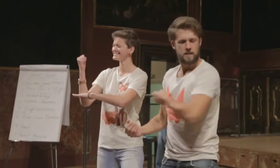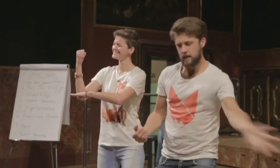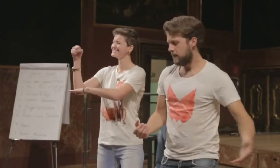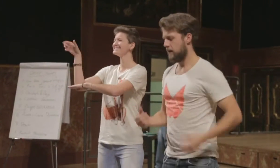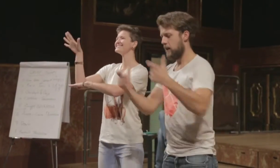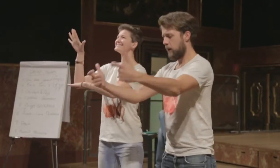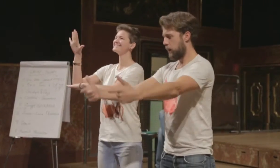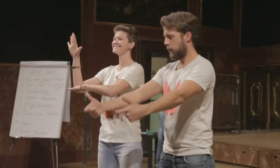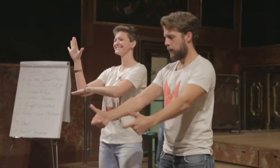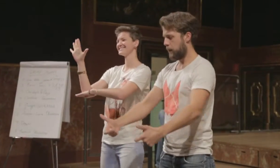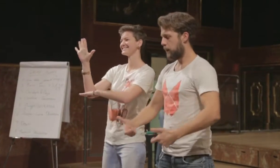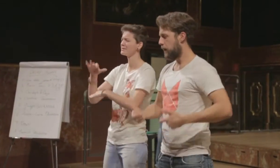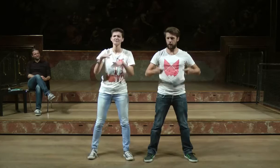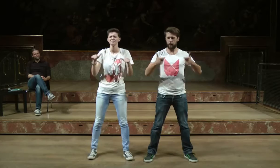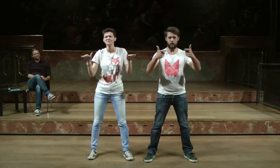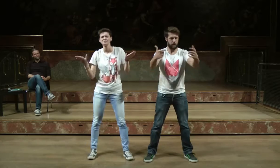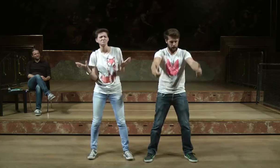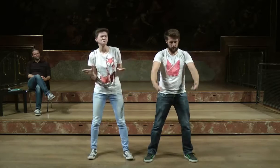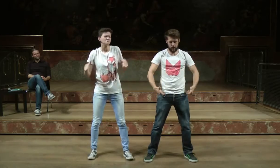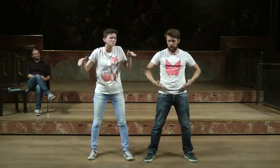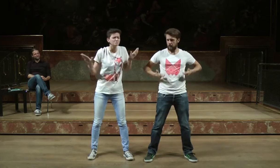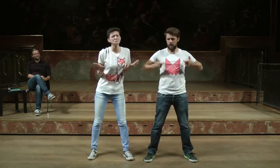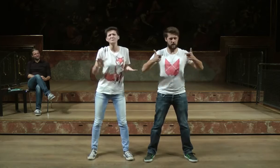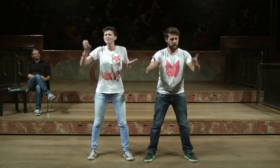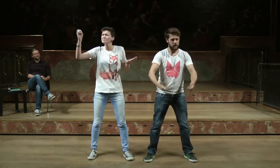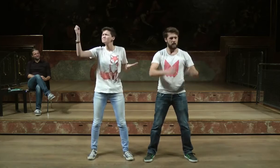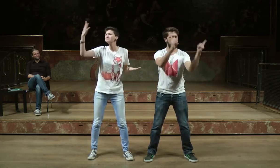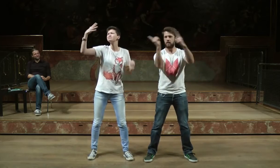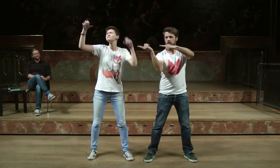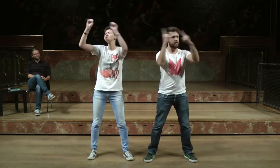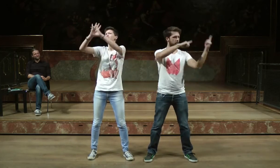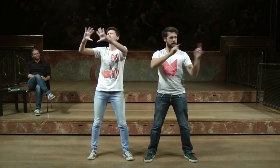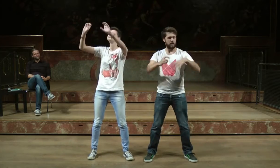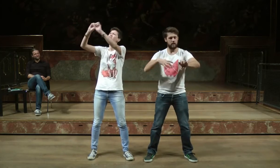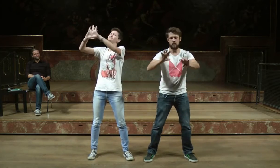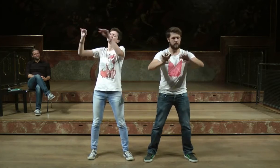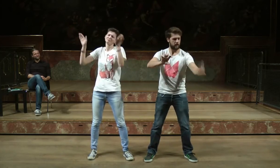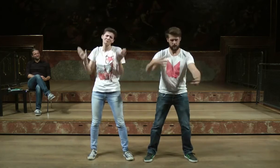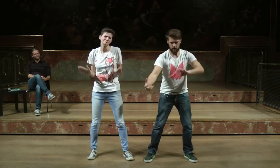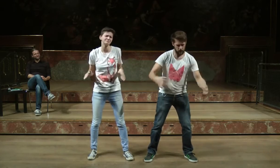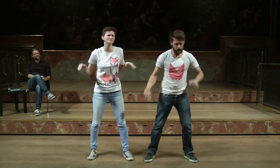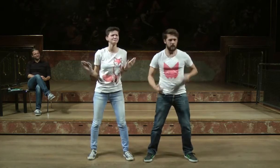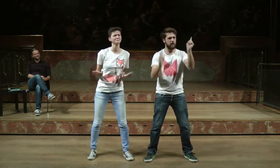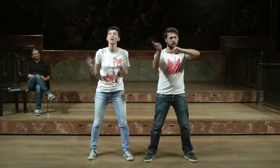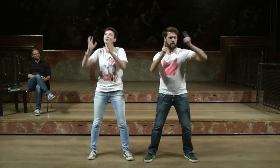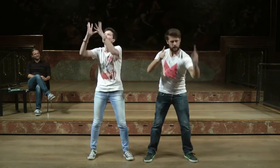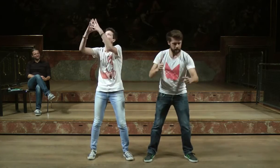wachse ich wieder als schöne Blume. Motor an, sechster Gang, Vollgas voraus. Und siehe da,